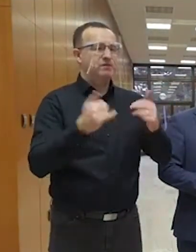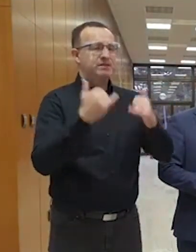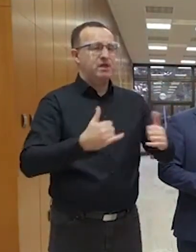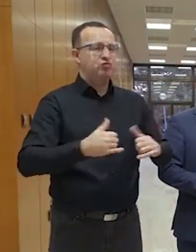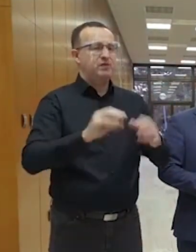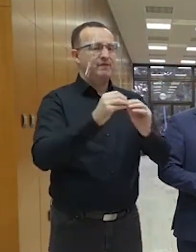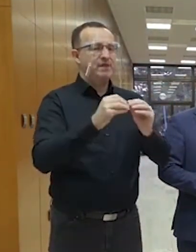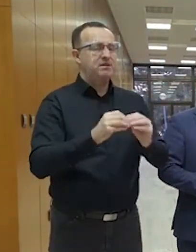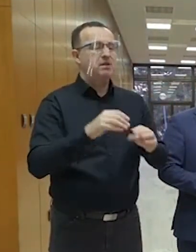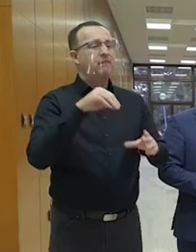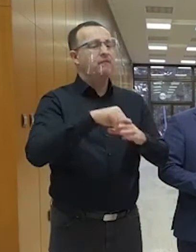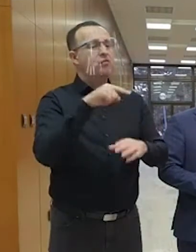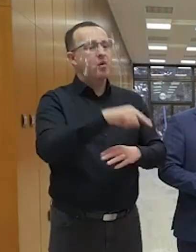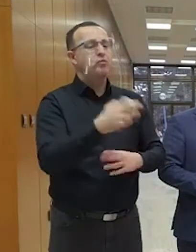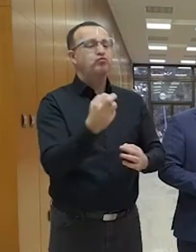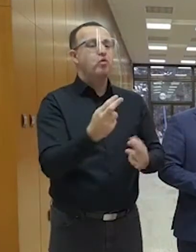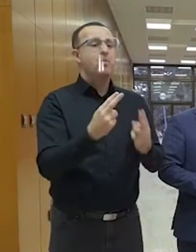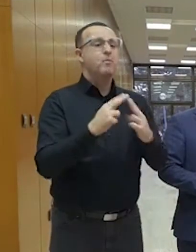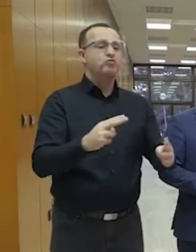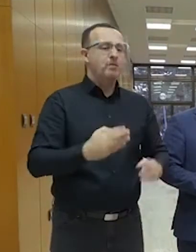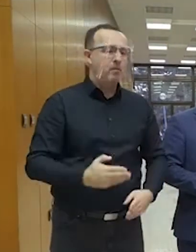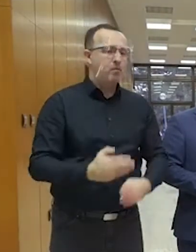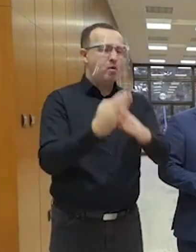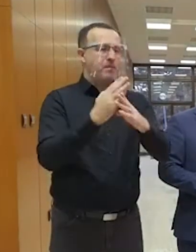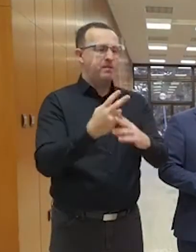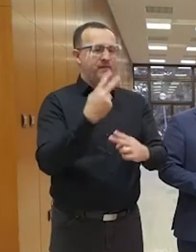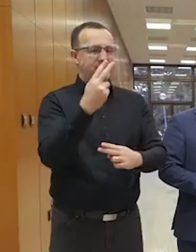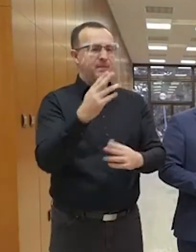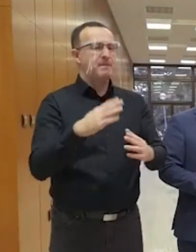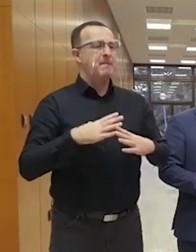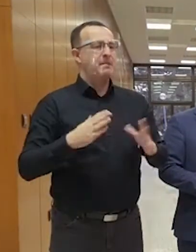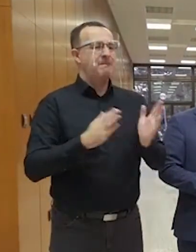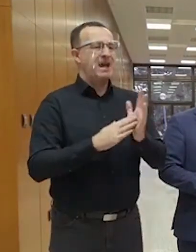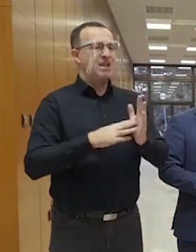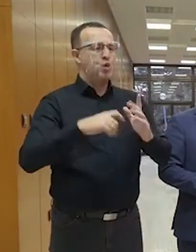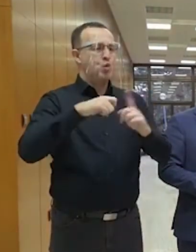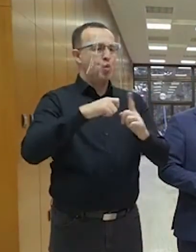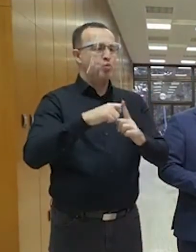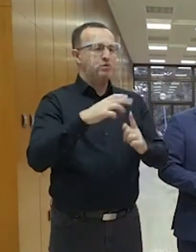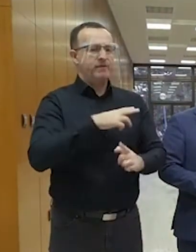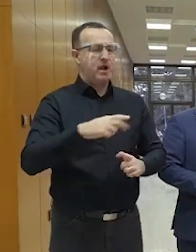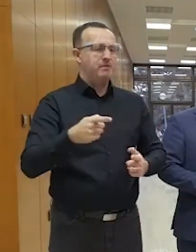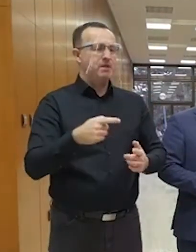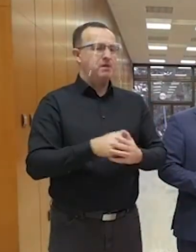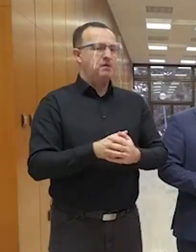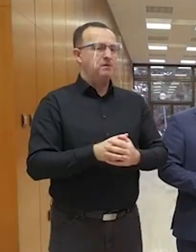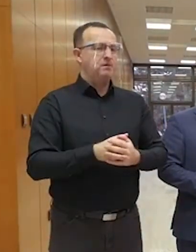tom, čo môžeme, pomáhame. Vidíte, Martin Klus, ako podľa mňa naozaj veľmi uznania,